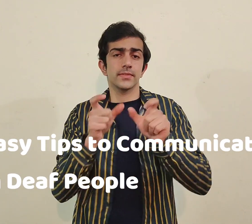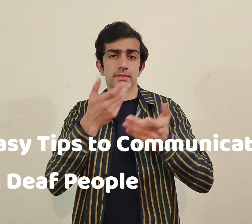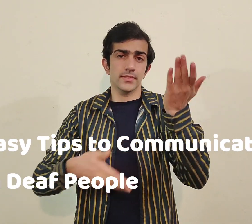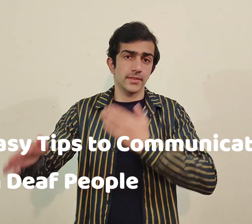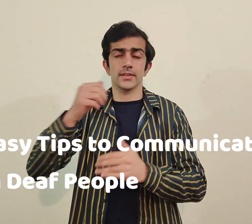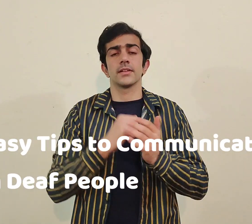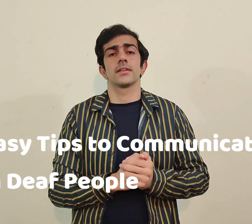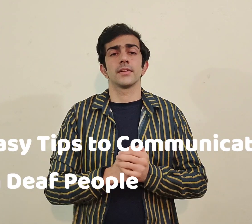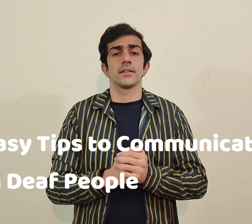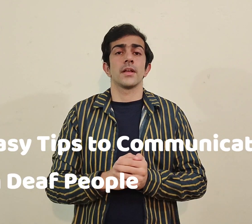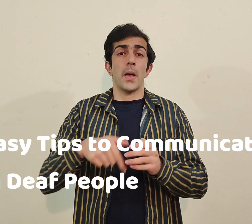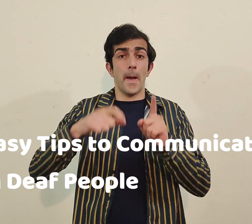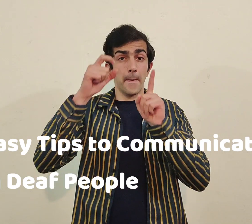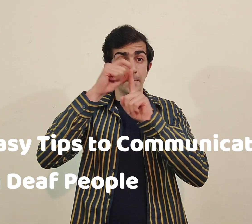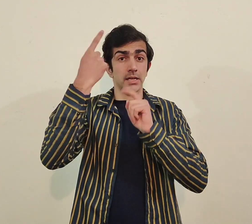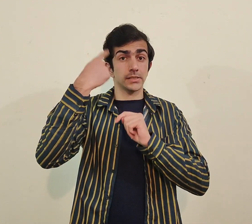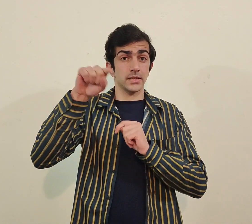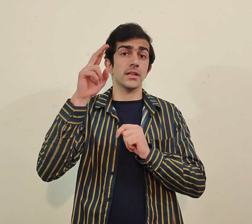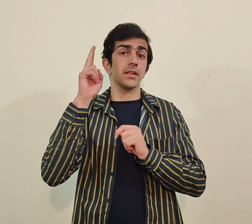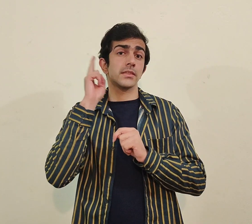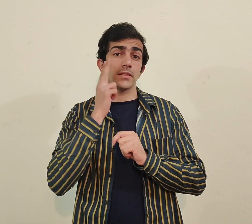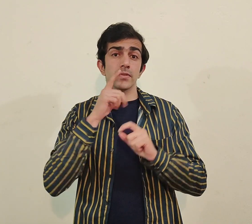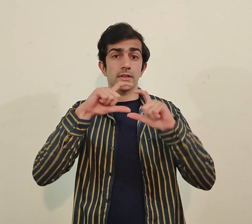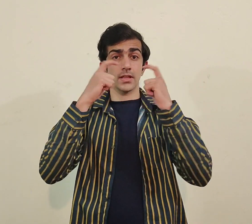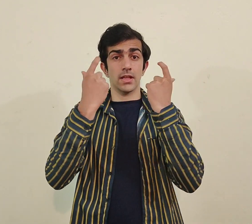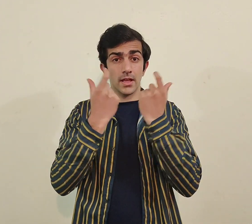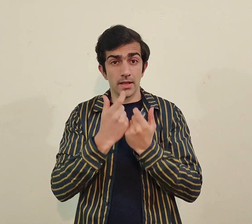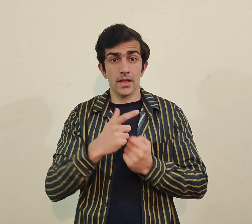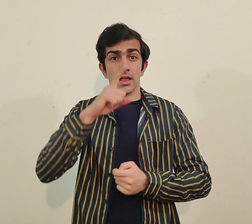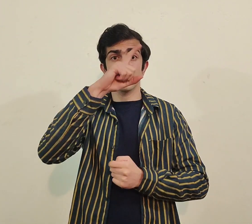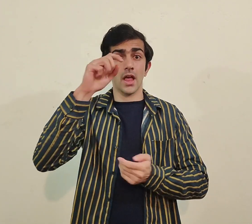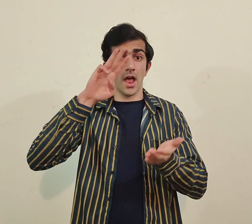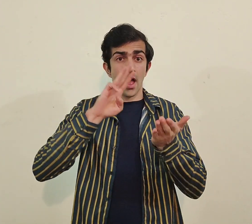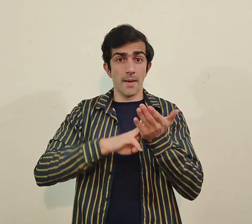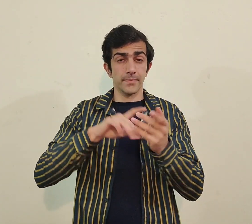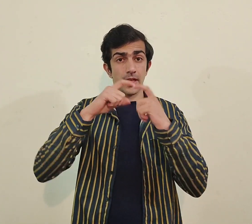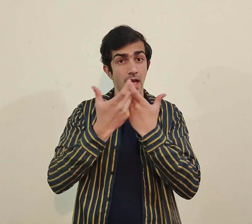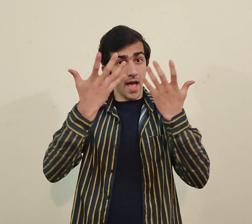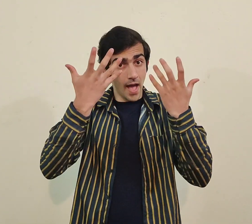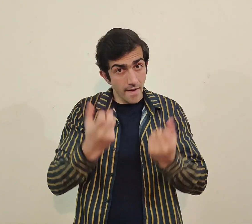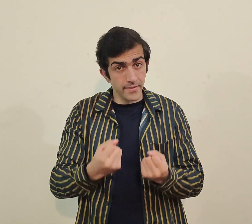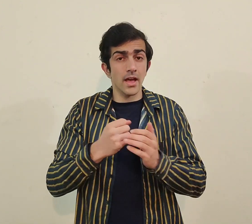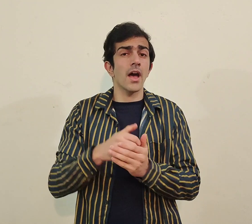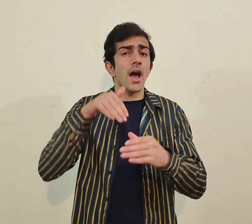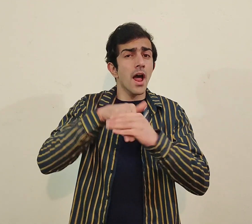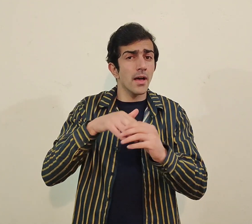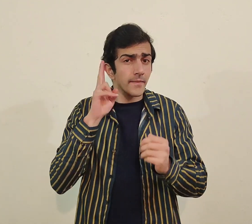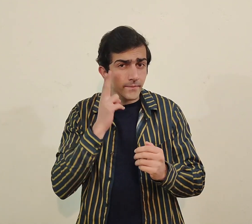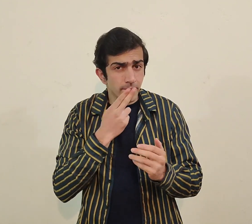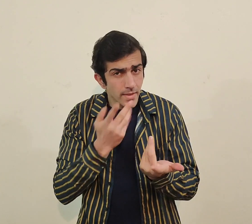لوگوں کے ساتھ کمیونیکیٹ کرتے ہوئے یوز کر سکتے ہیں پورے پاکستان میں آپ کو پتہ ہے کہ دس ملین ڈیف لوگ موجود